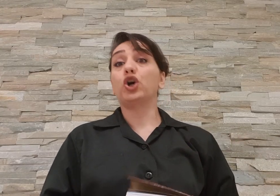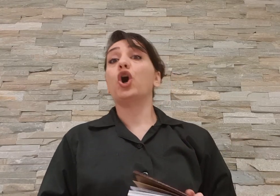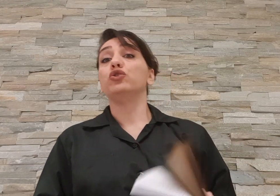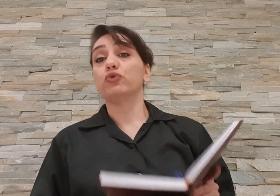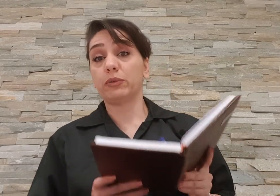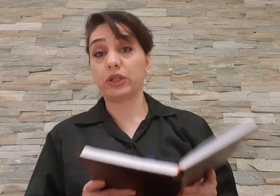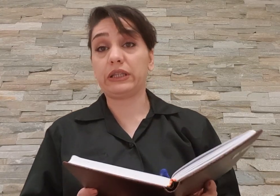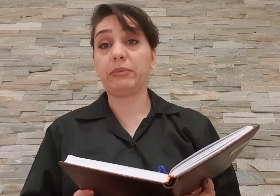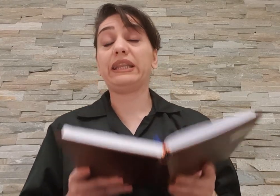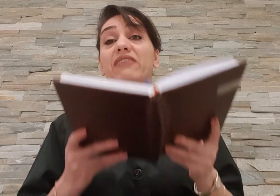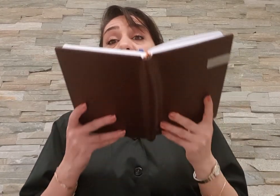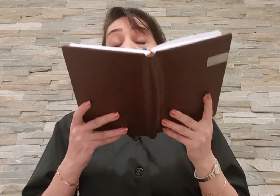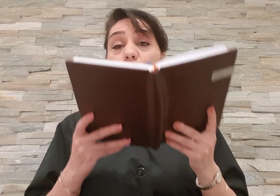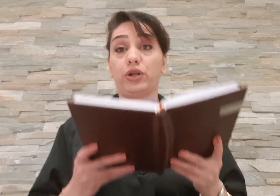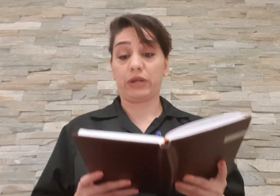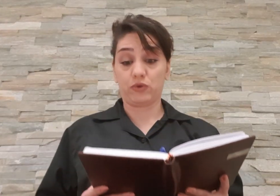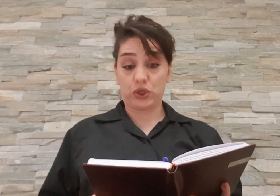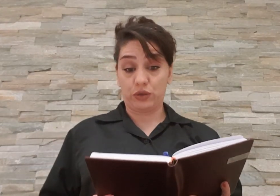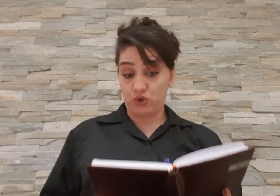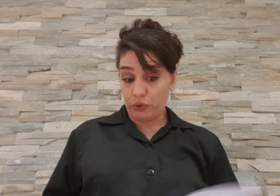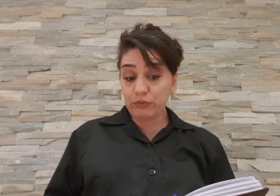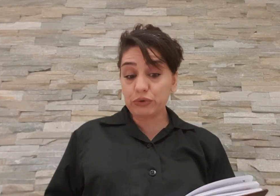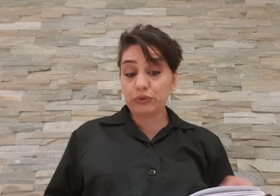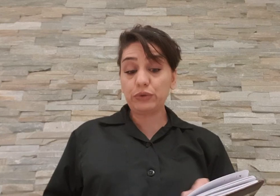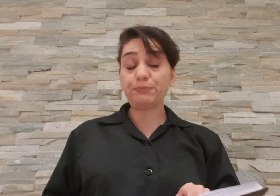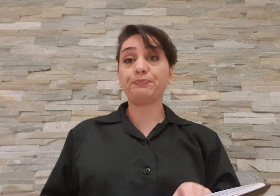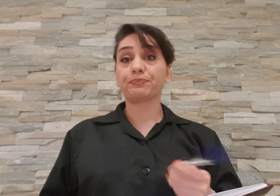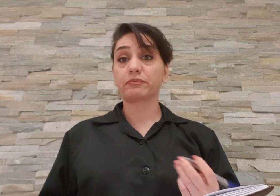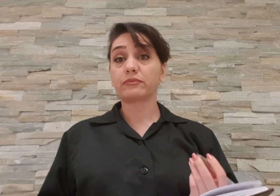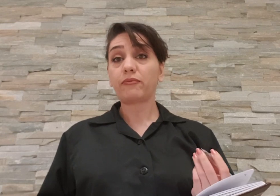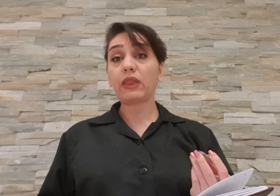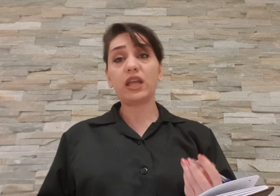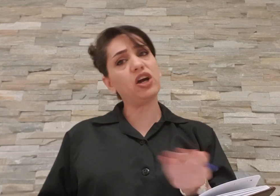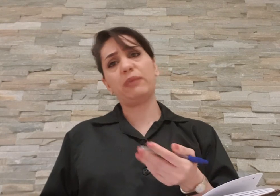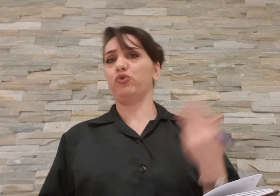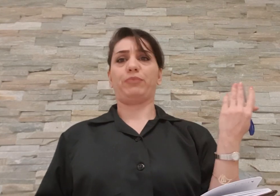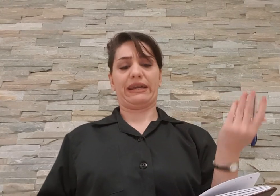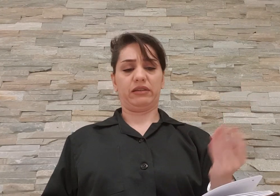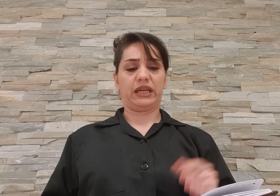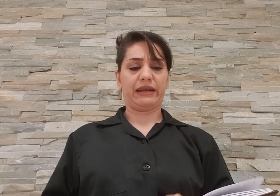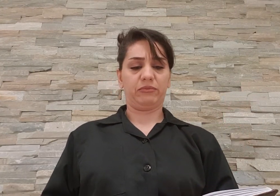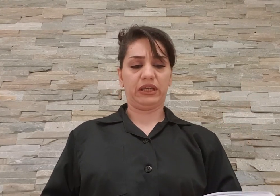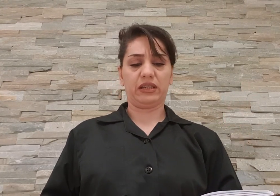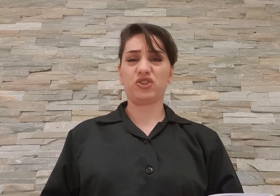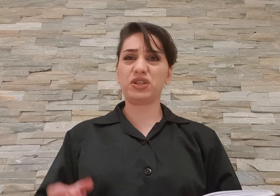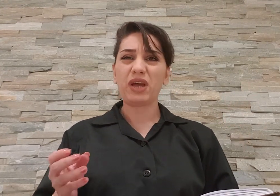گاندو که ما دیدیم این دفترچ خودکارمونم گذاشتیم جلومون یه قالمه نوت برداری کردیم دیگه داشتیم